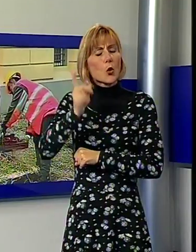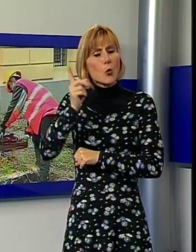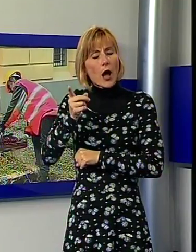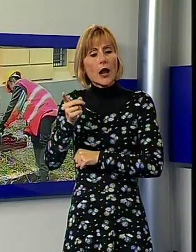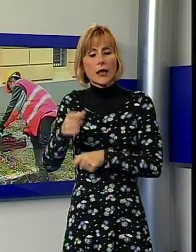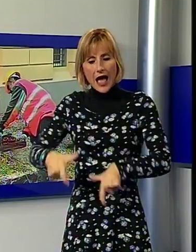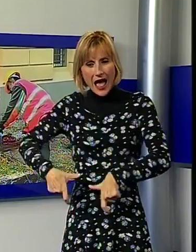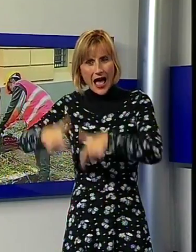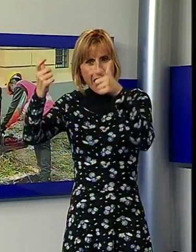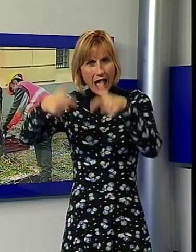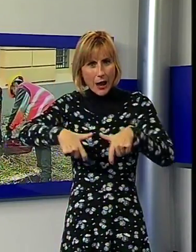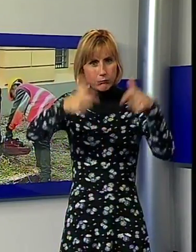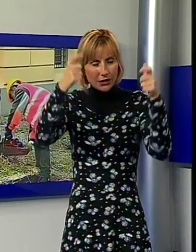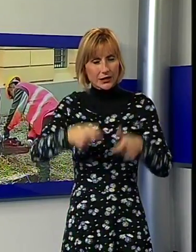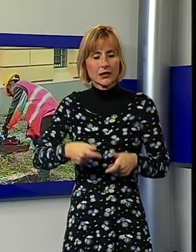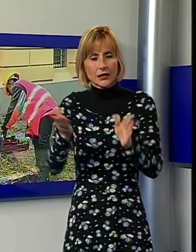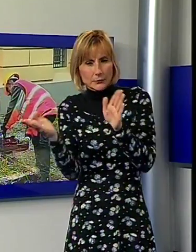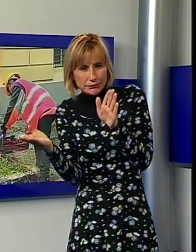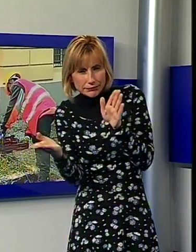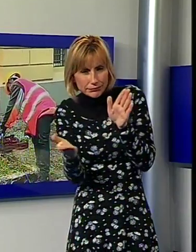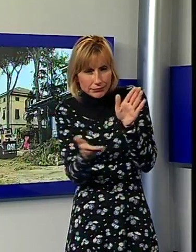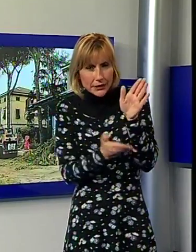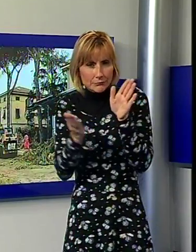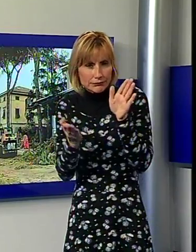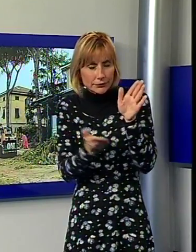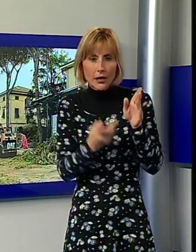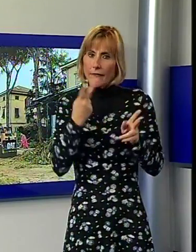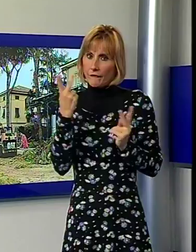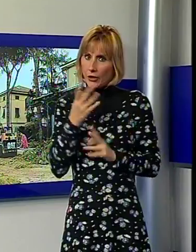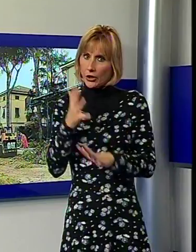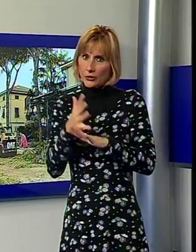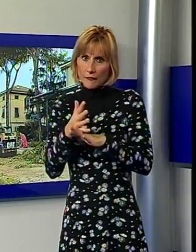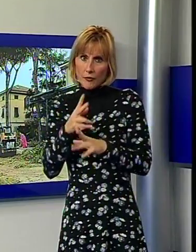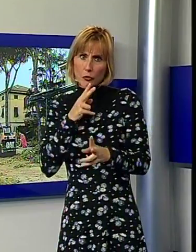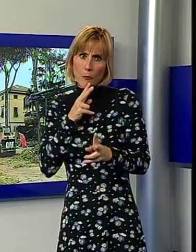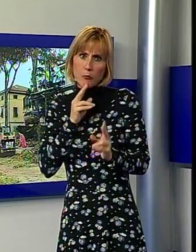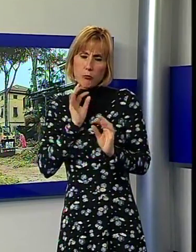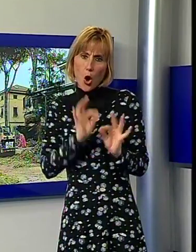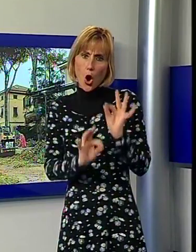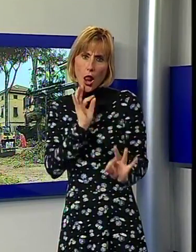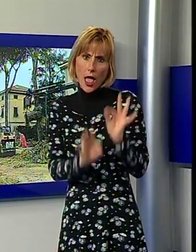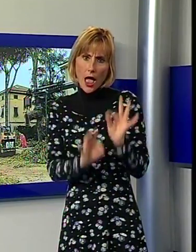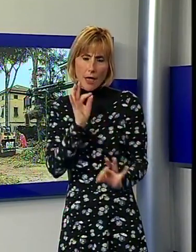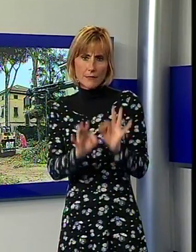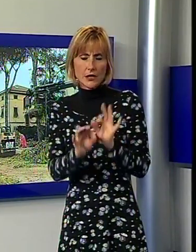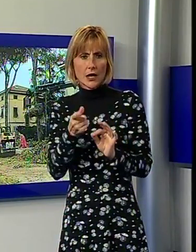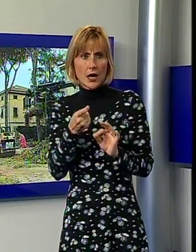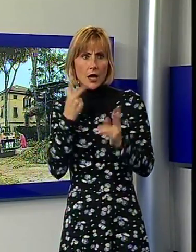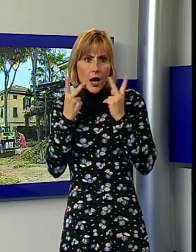lato nord del Viale, un intervento che ha creato non poche polemiche da parte dei cittadini che hanno visto l'inizio del taglio degli alberi,